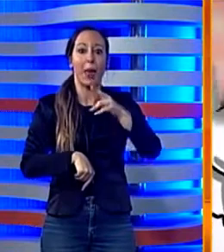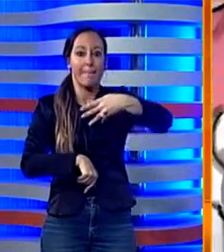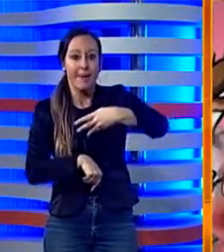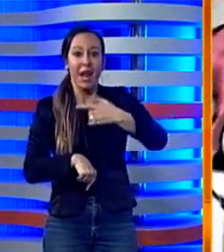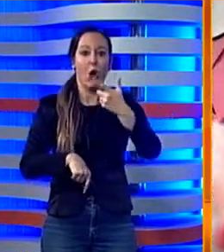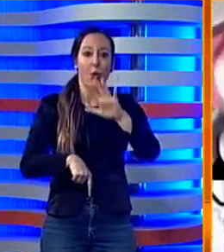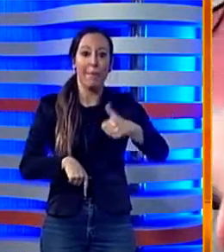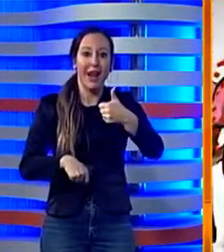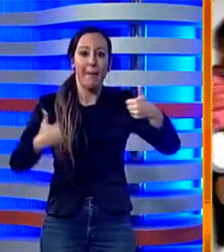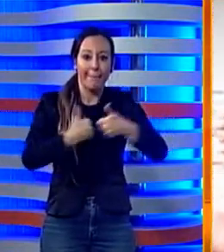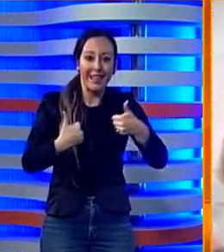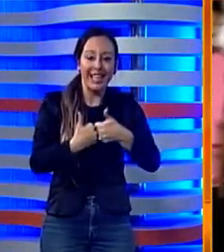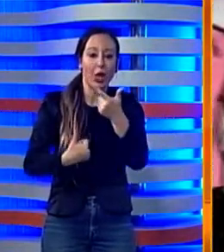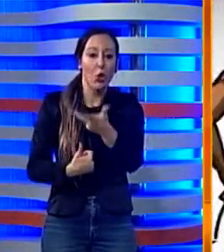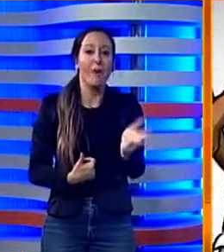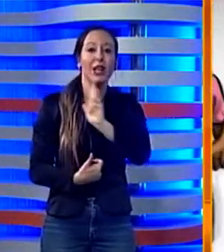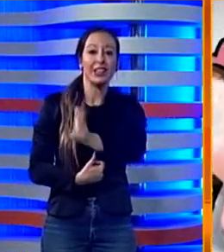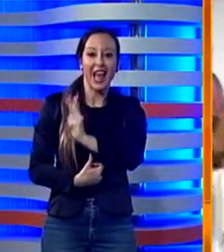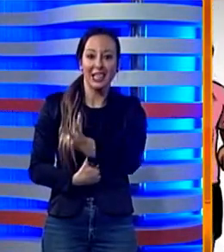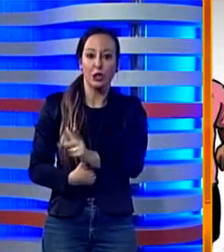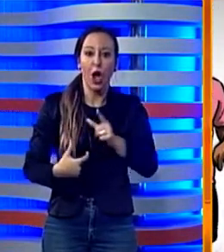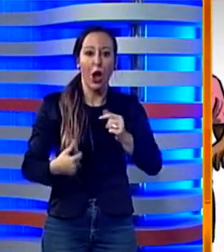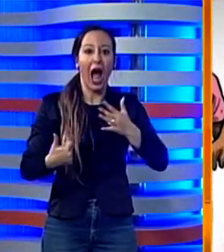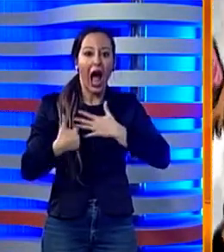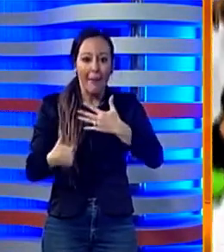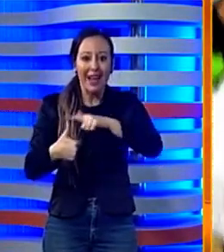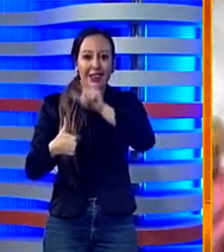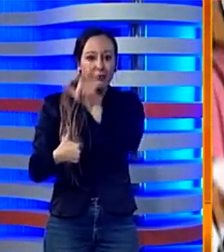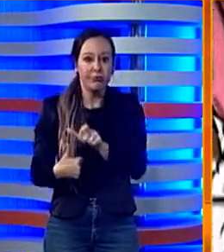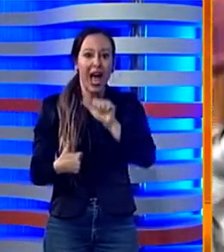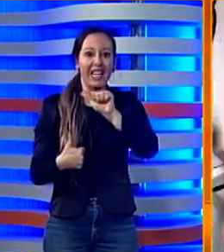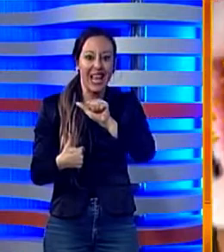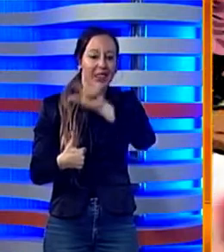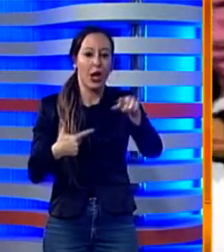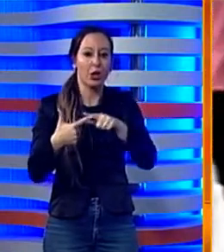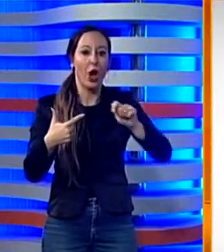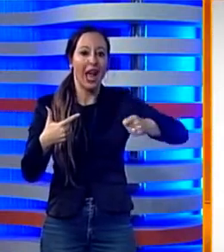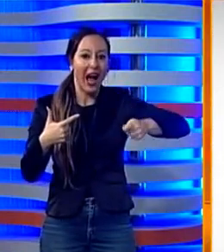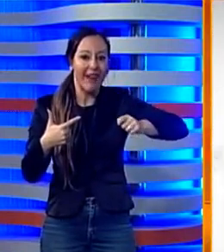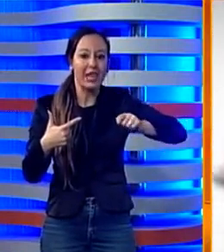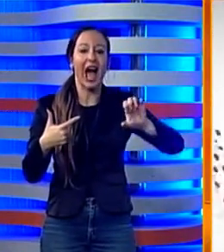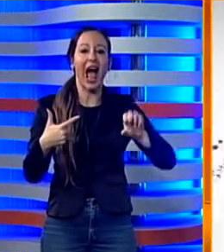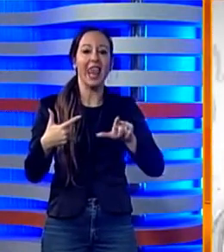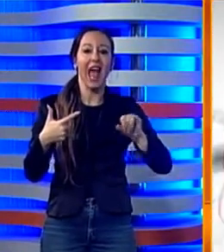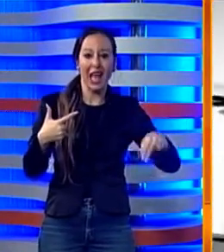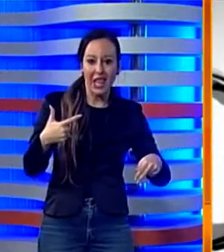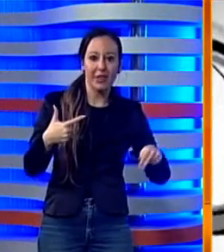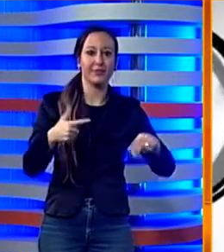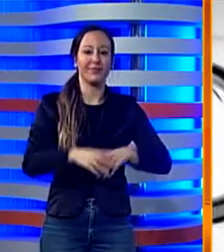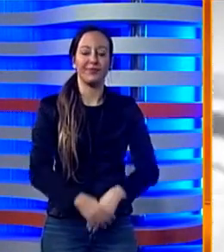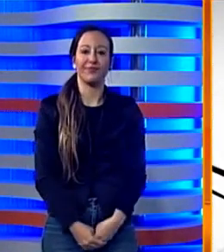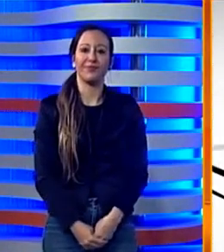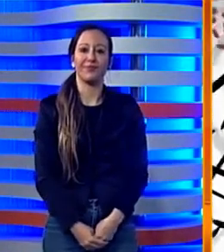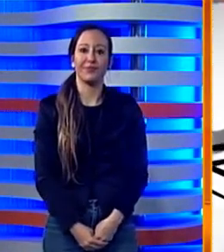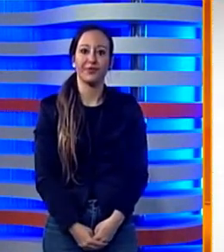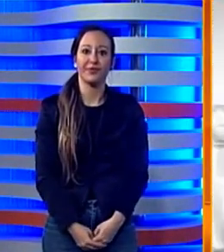dalle 20.15 su TRM la partita sul 13 con Alessandro Amato e Eliana